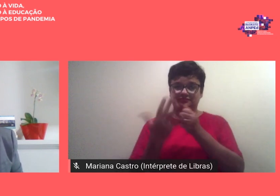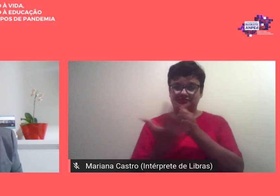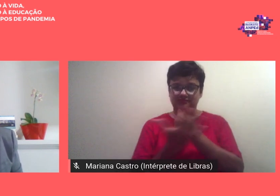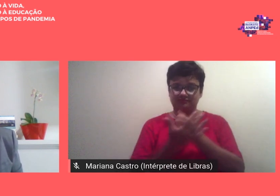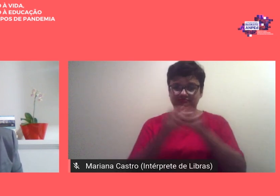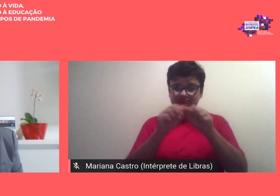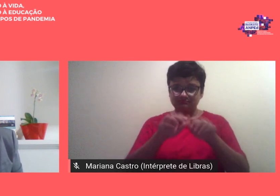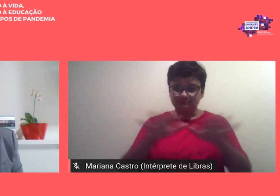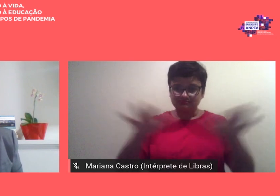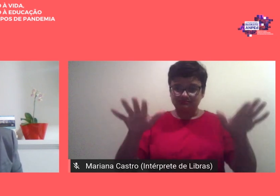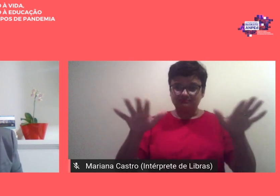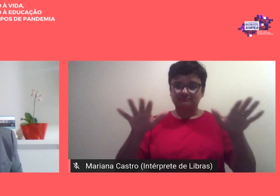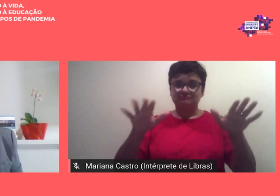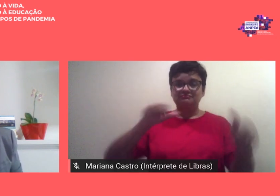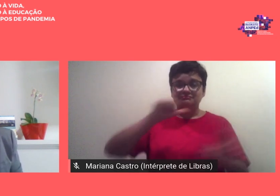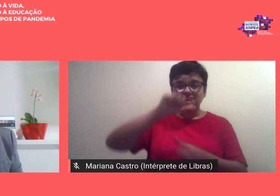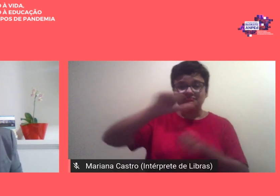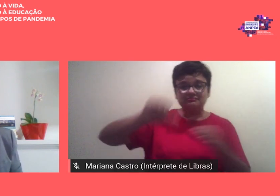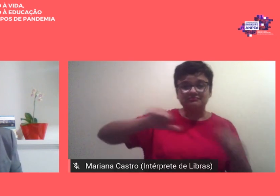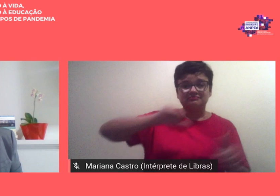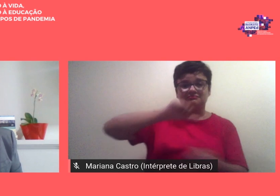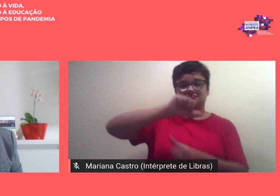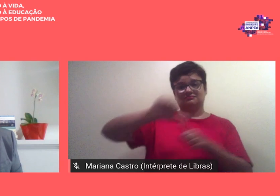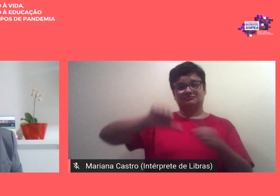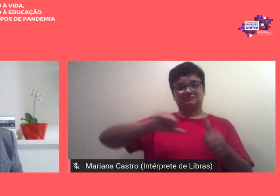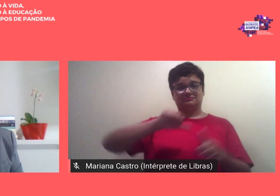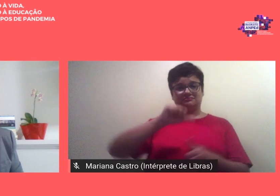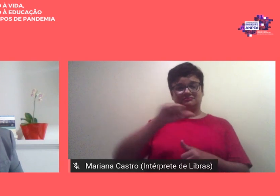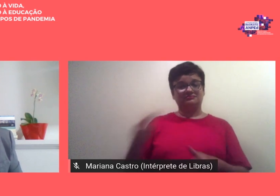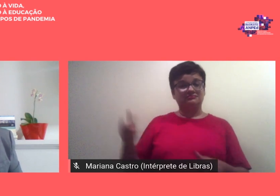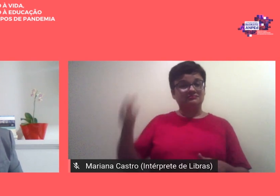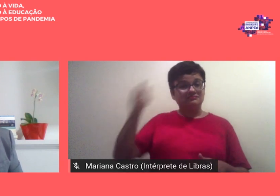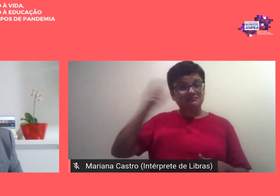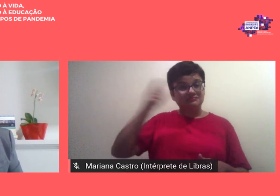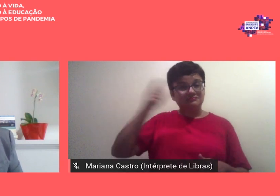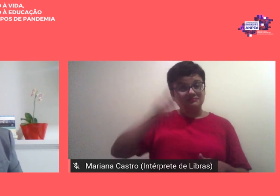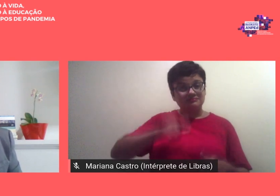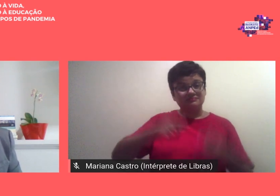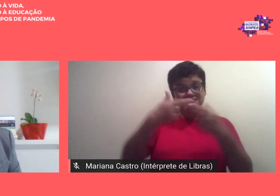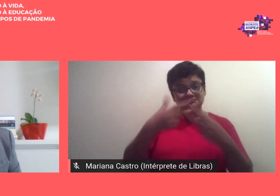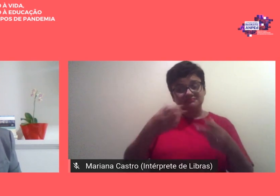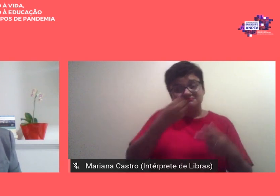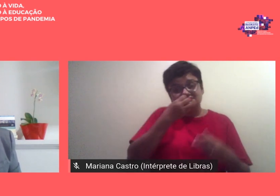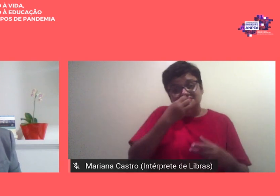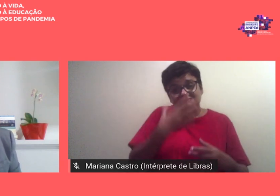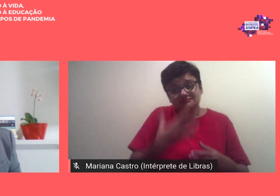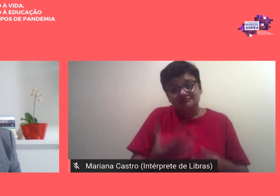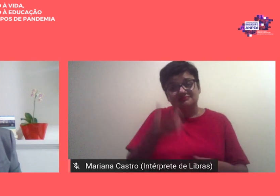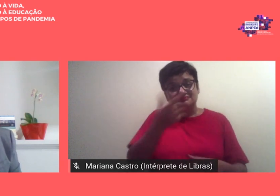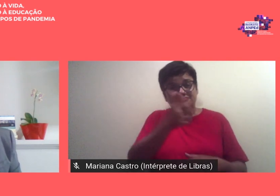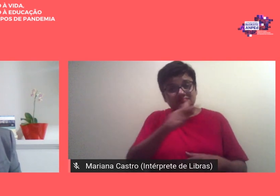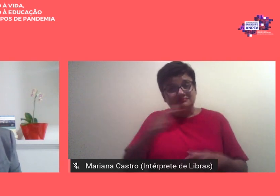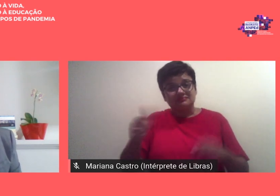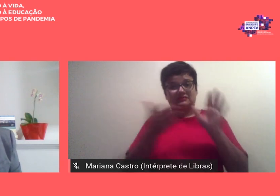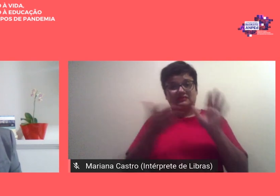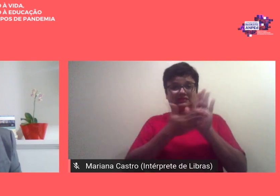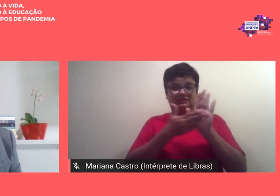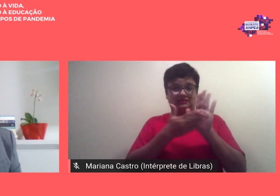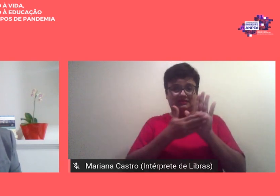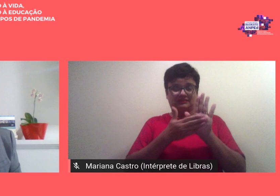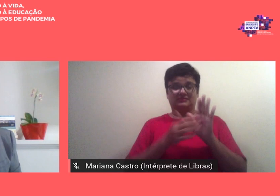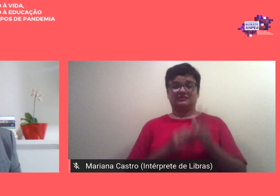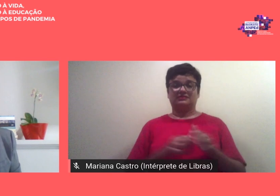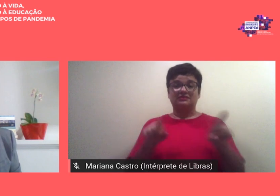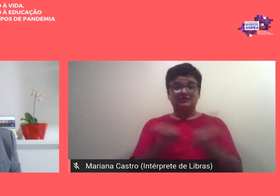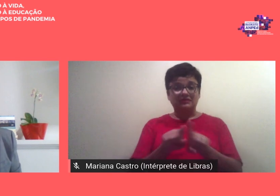concepção foi se redesenhando ganhando as nuances das energias que somaram a proposta e